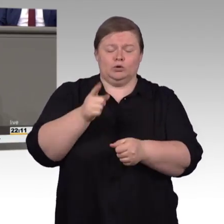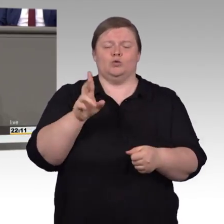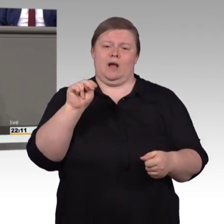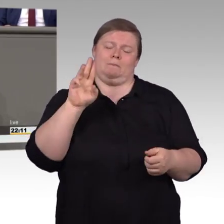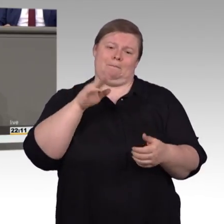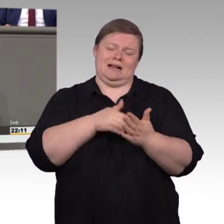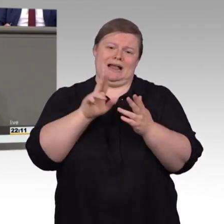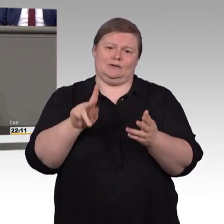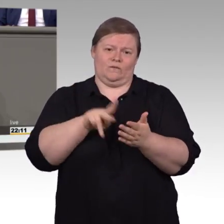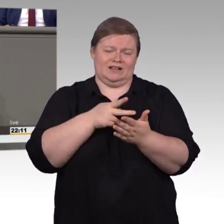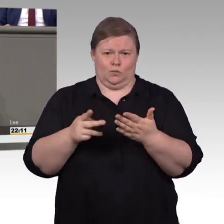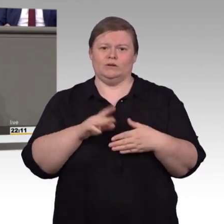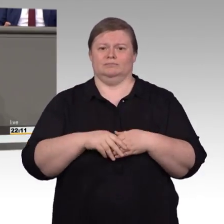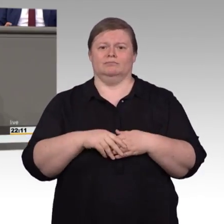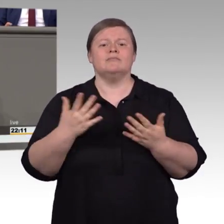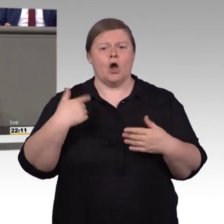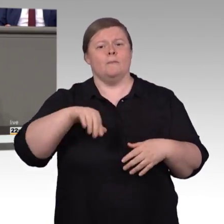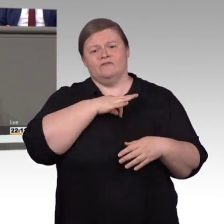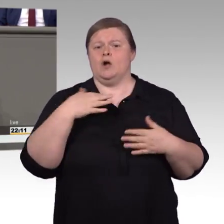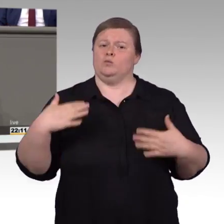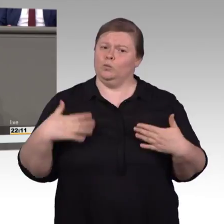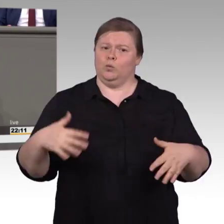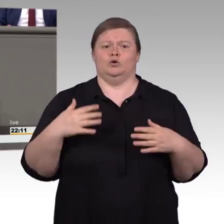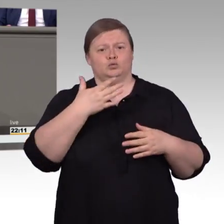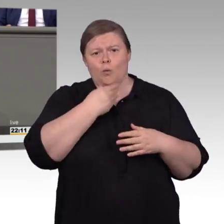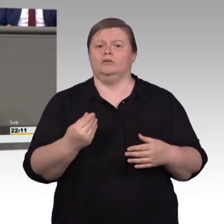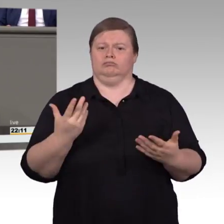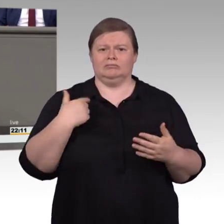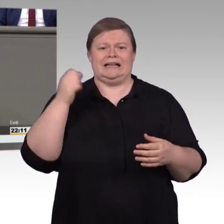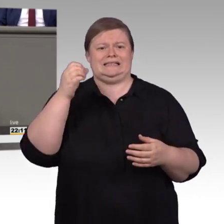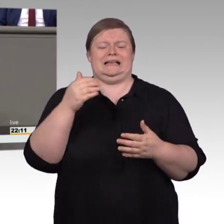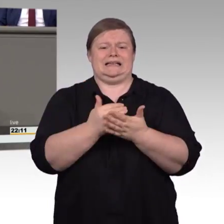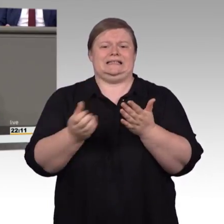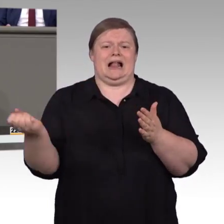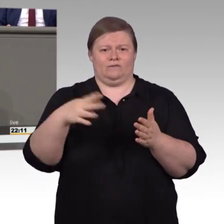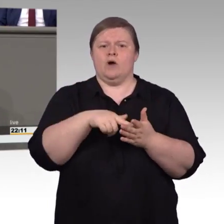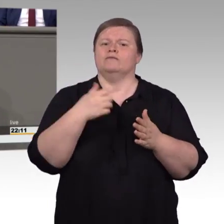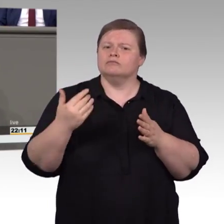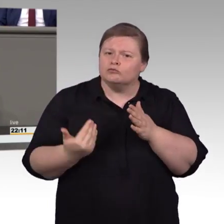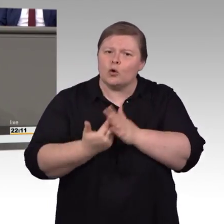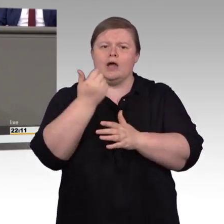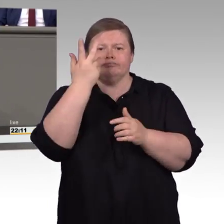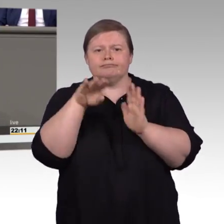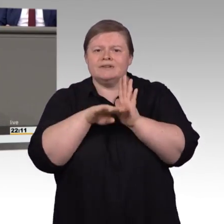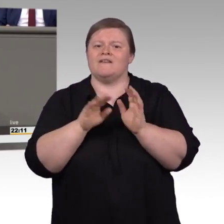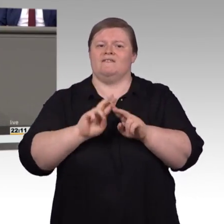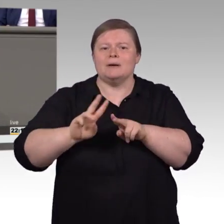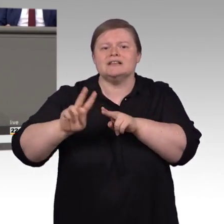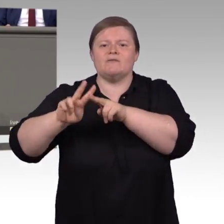digitale Barrierefreiheit von Trägern öffentlicher Gewalt auf öffentliche Stellen des Bundes ausweiten. In Zukunft sind beispielsweise